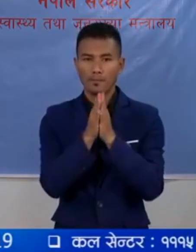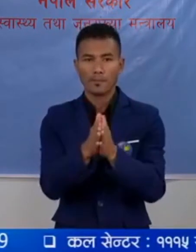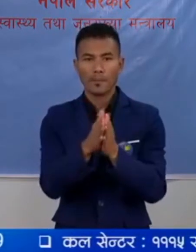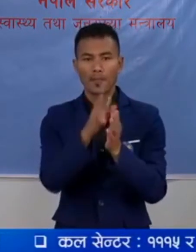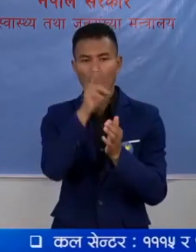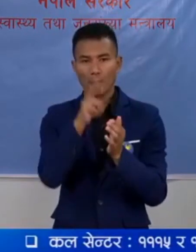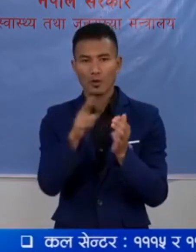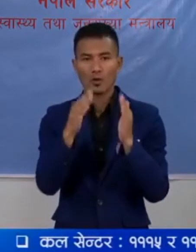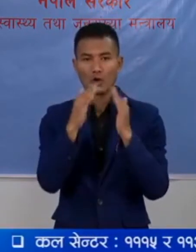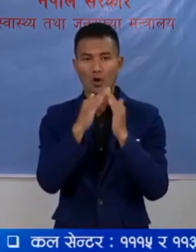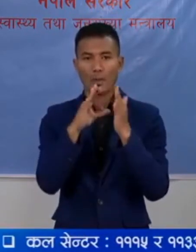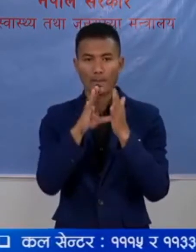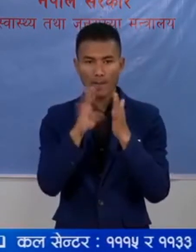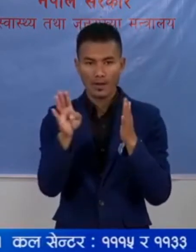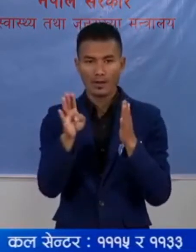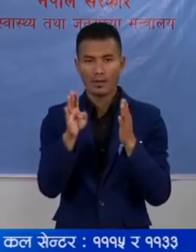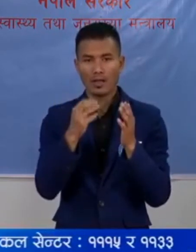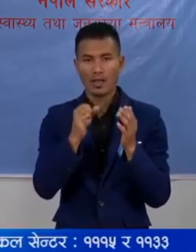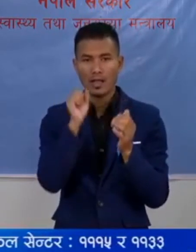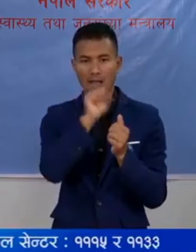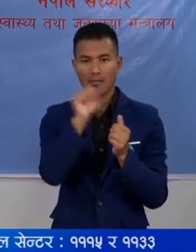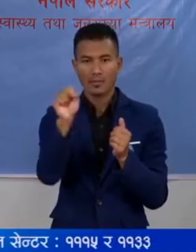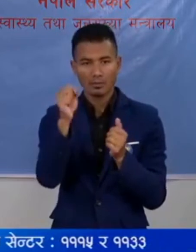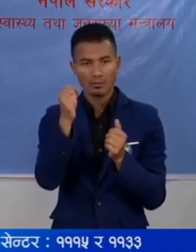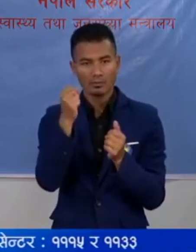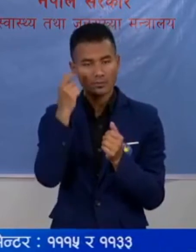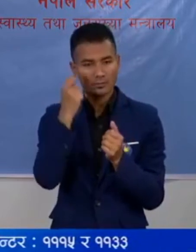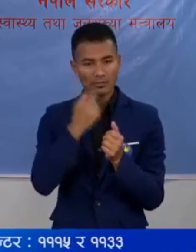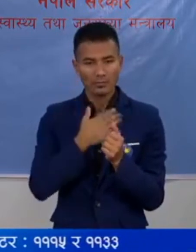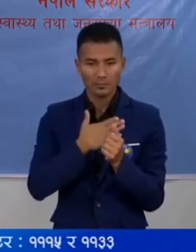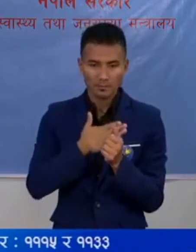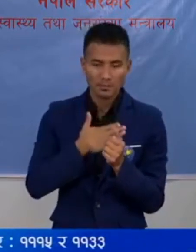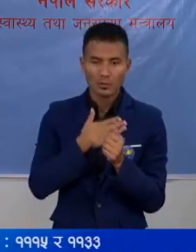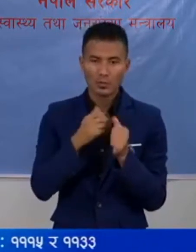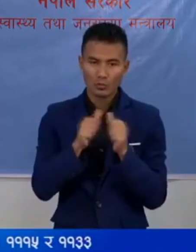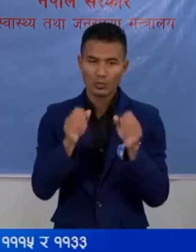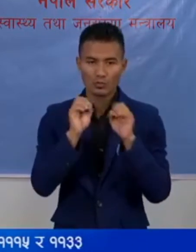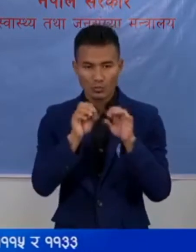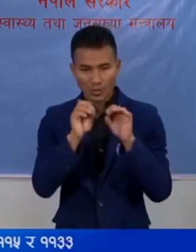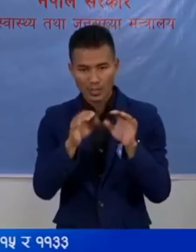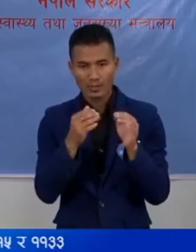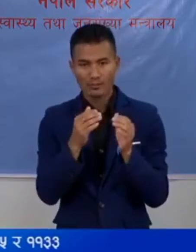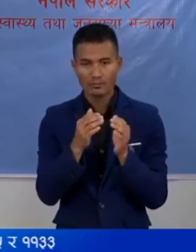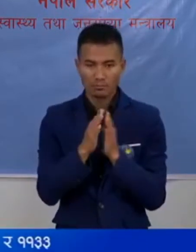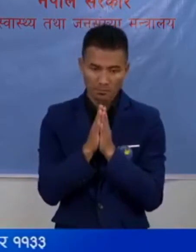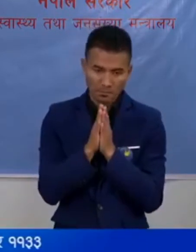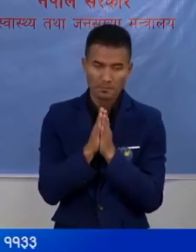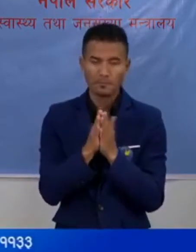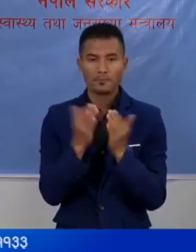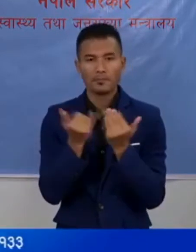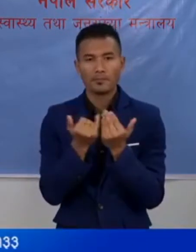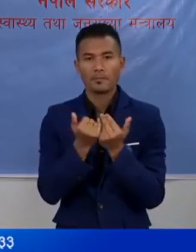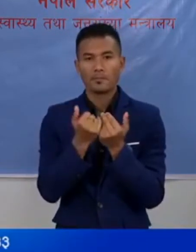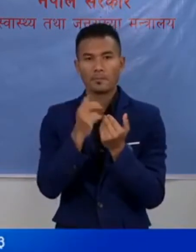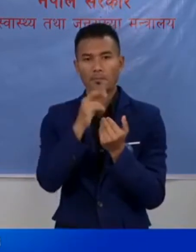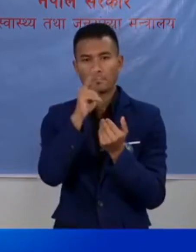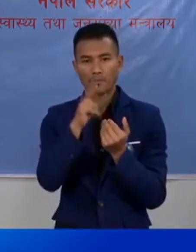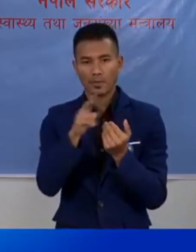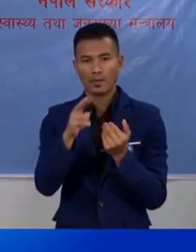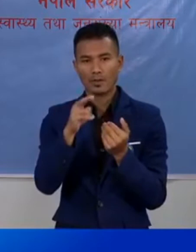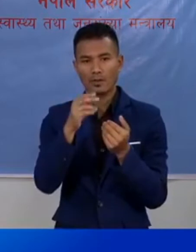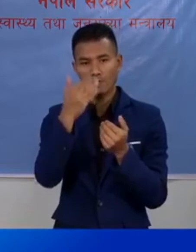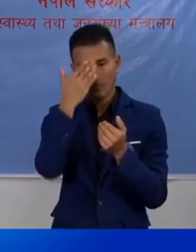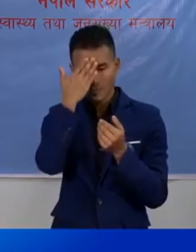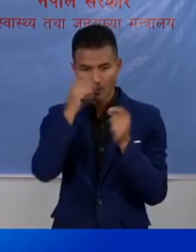अनु आपनो आस्ता अनुसार को पुजा प्राथना अरू गरी दिये रहा हमिले एक अरका लाई